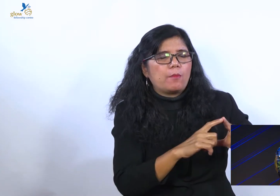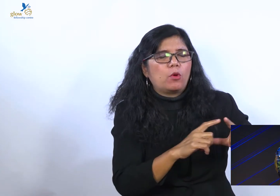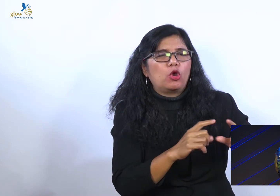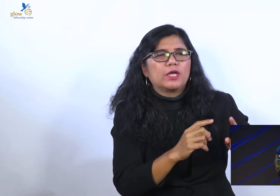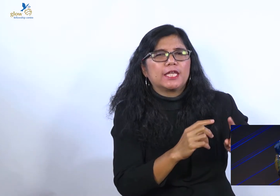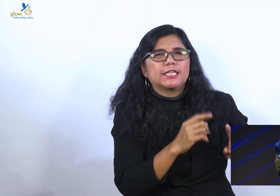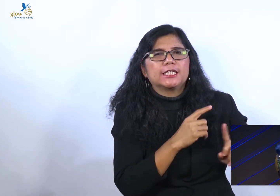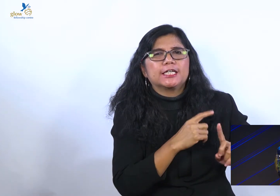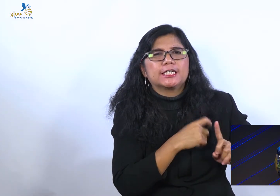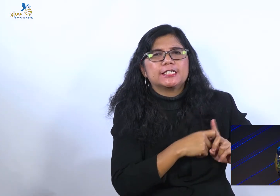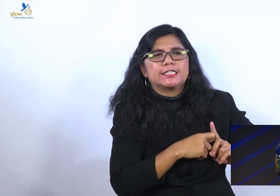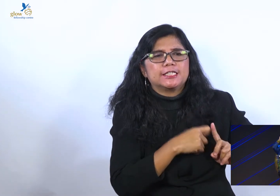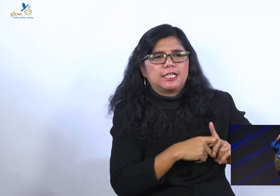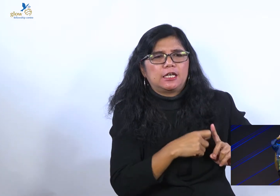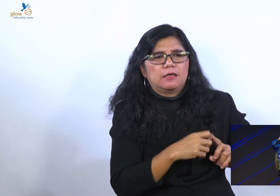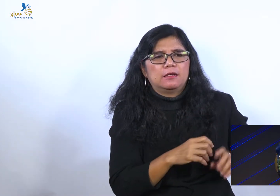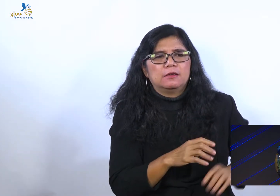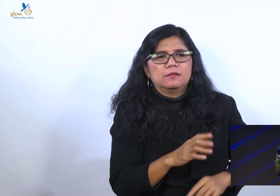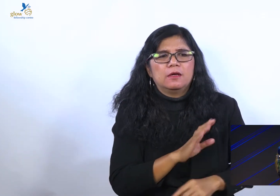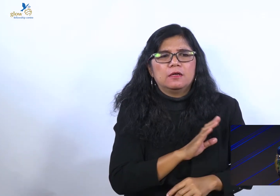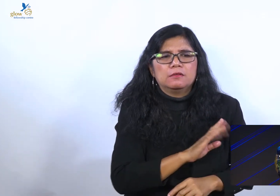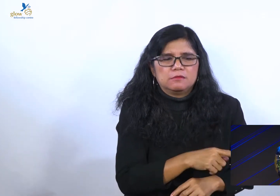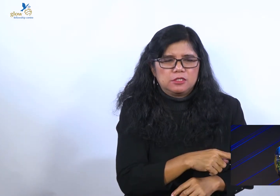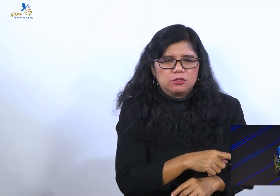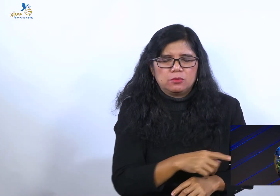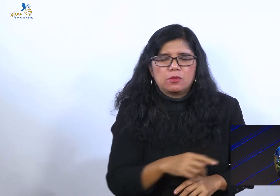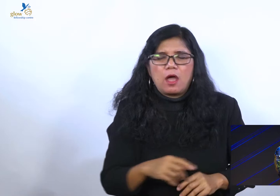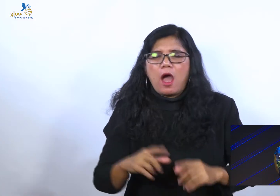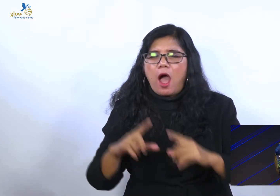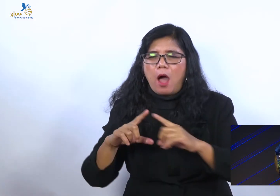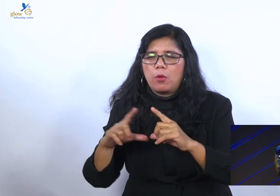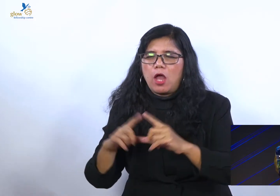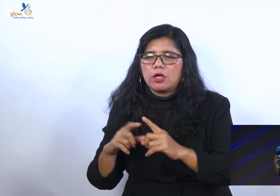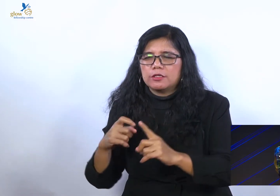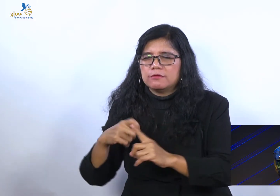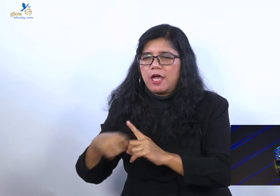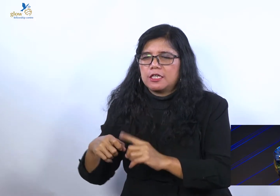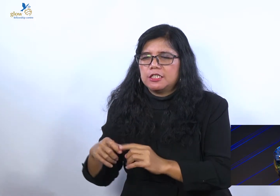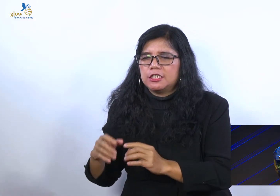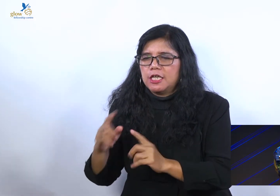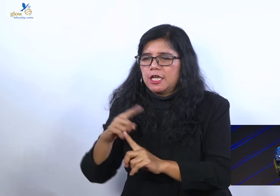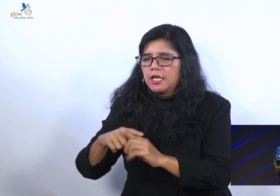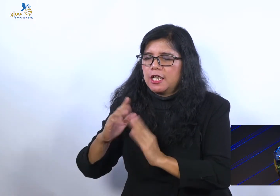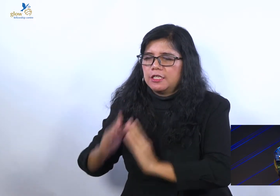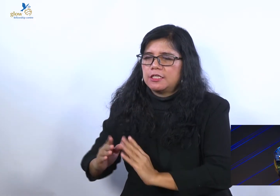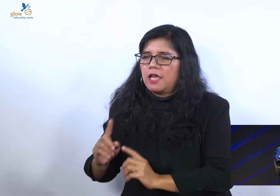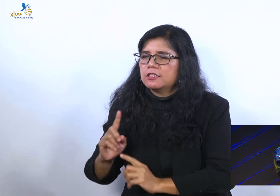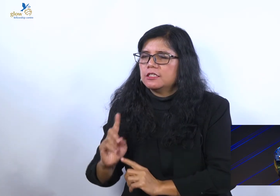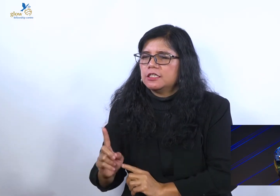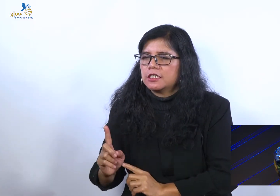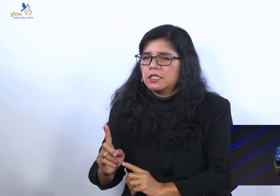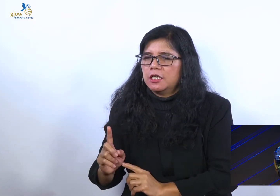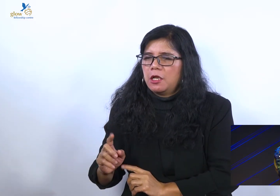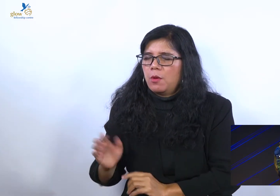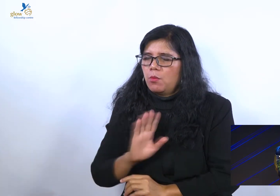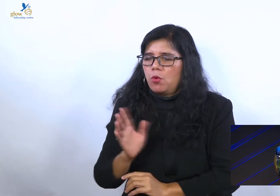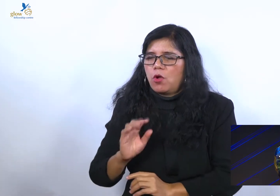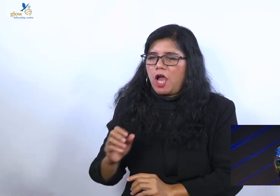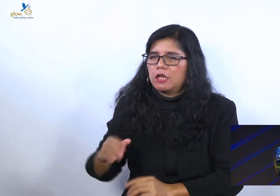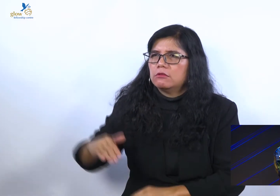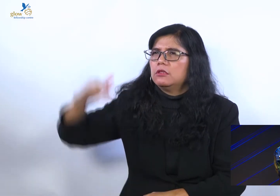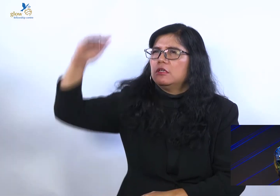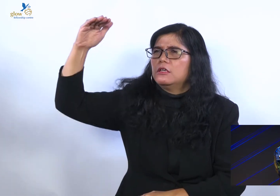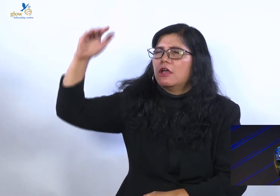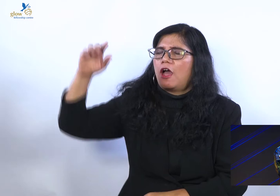Saya beri nama kau apologet dari denominasimu sendiri. Karena yang kau tinggikan bukan firman, yang kau tinggikan bukan kebenaran, yang kau